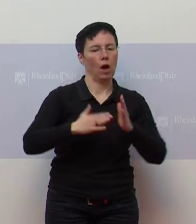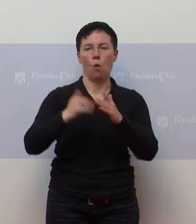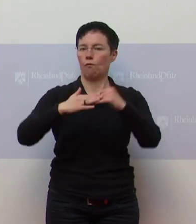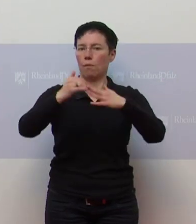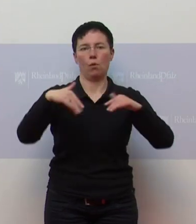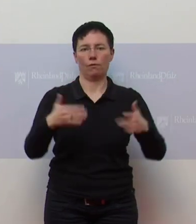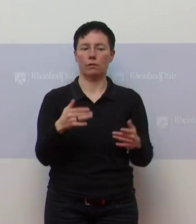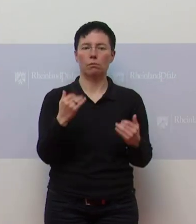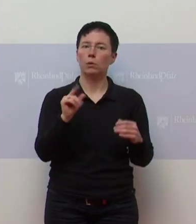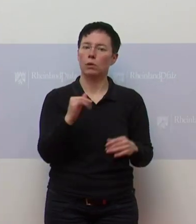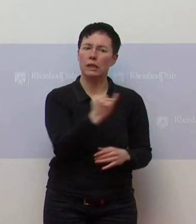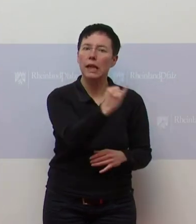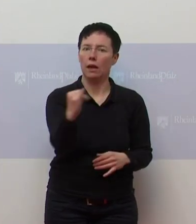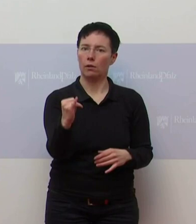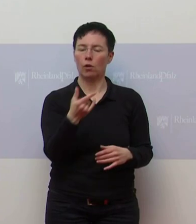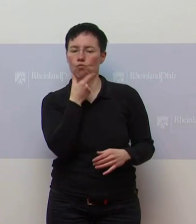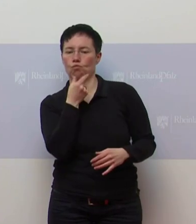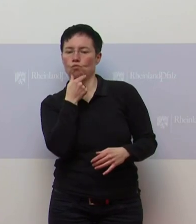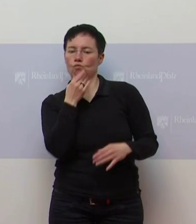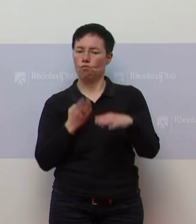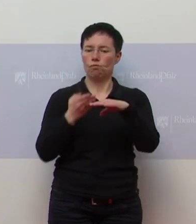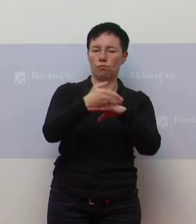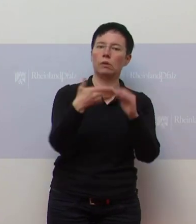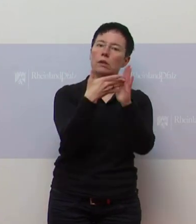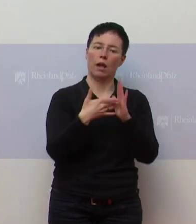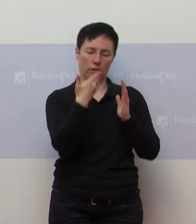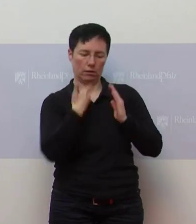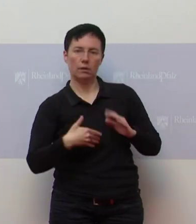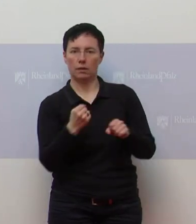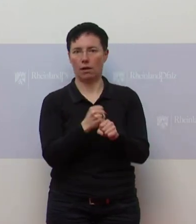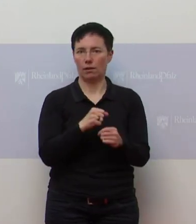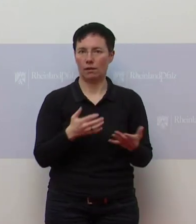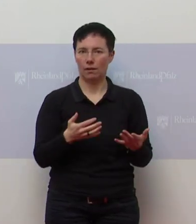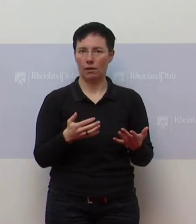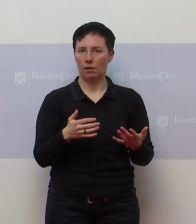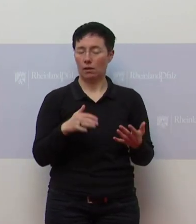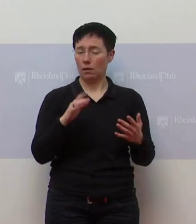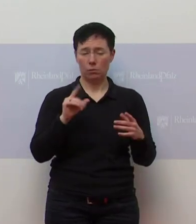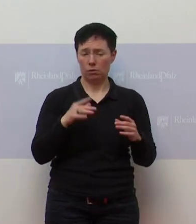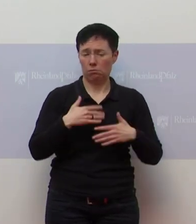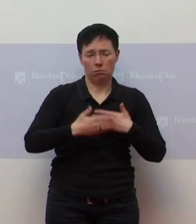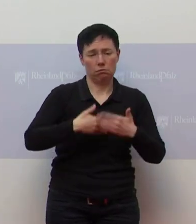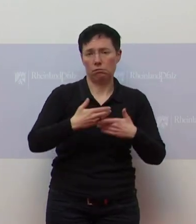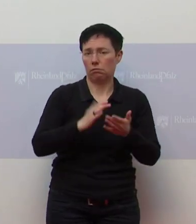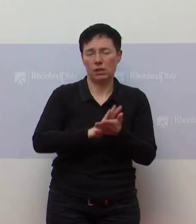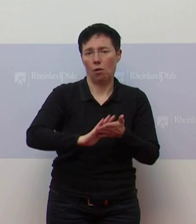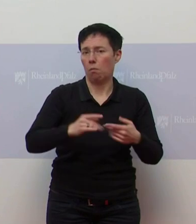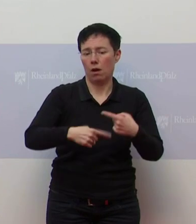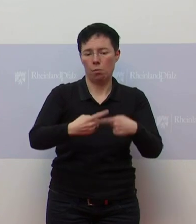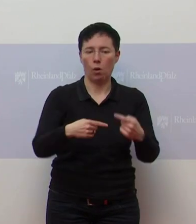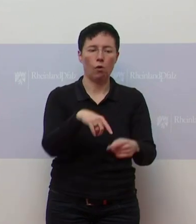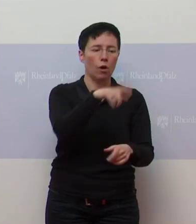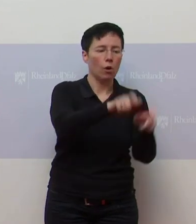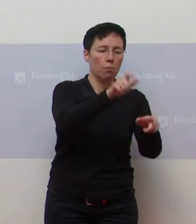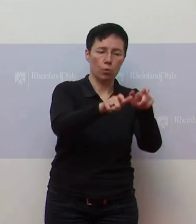Bürger, jede Bürgerin testen. Wir haben viele, viele Stellen um die 500. Es läuft auch alles komplett unproblematisch. Bürgertests sind die